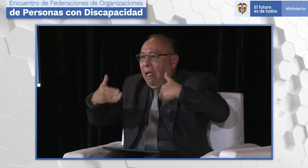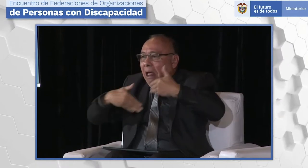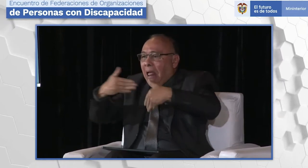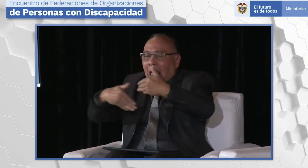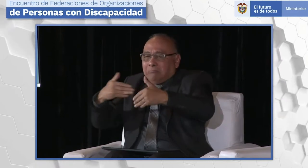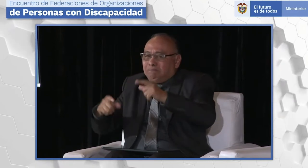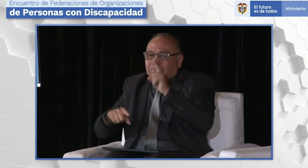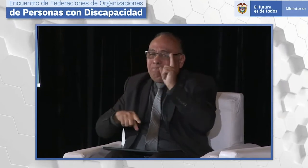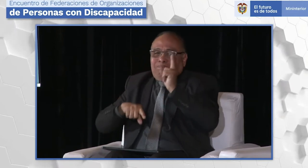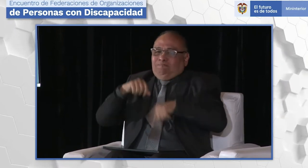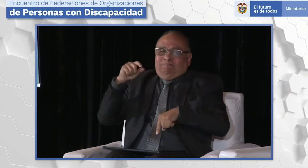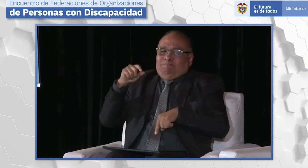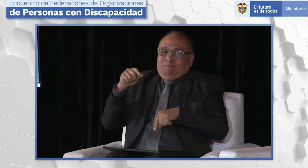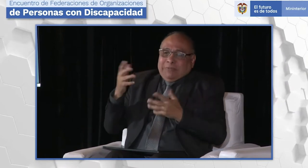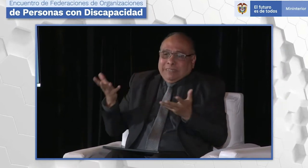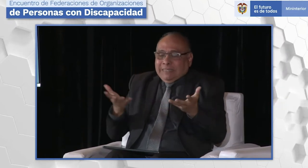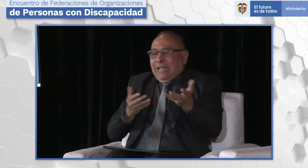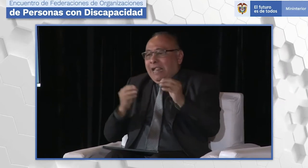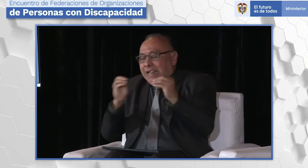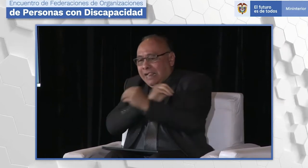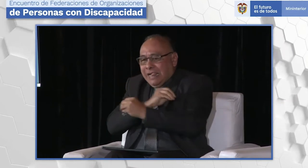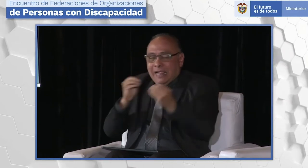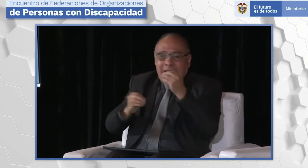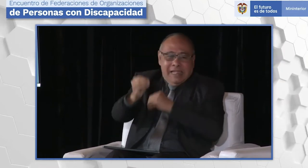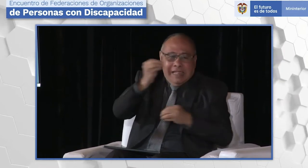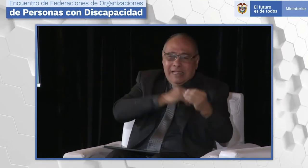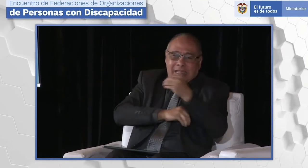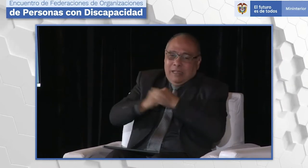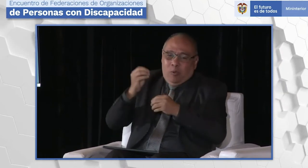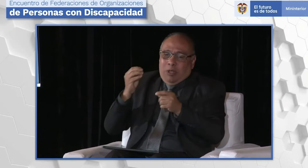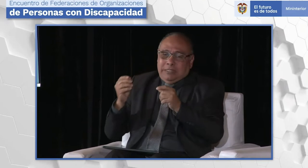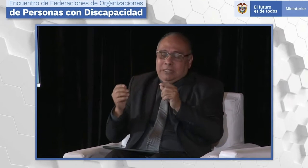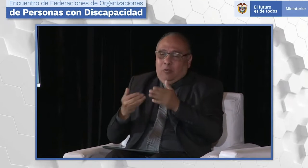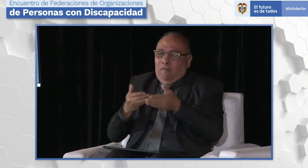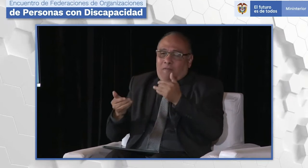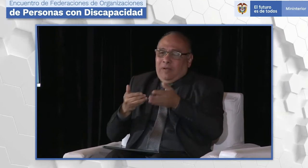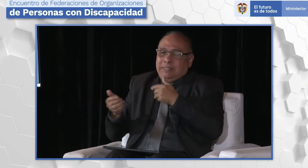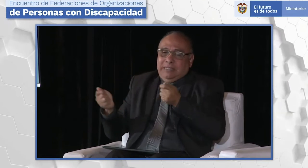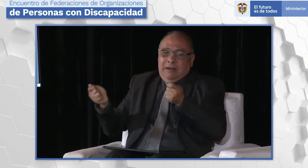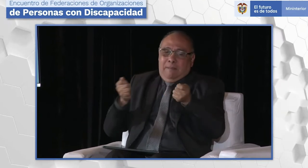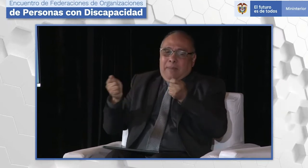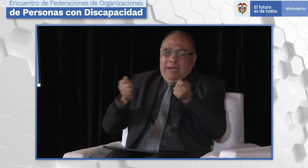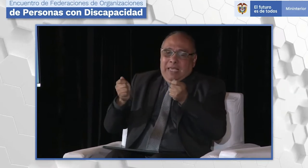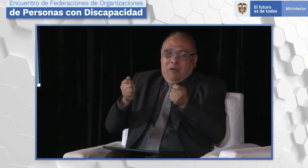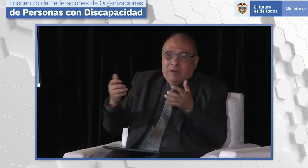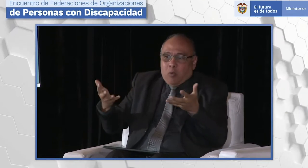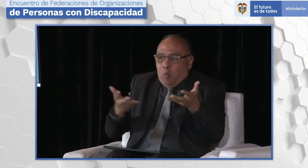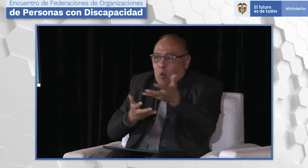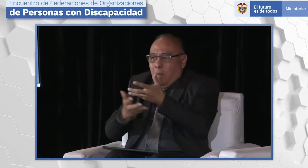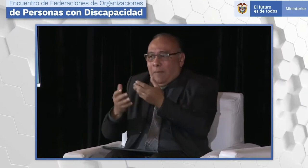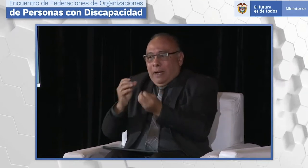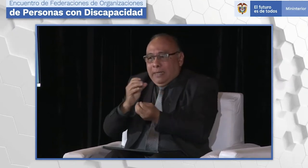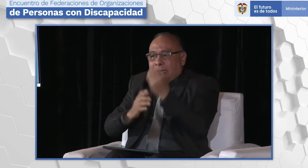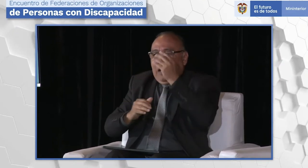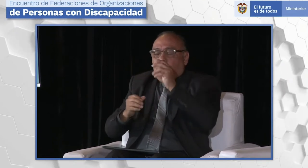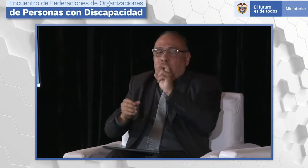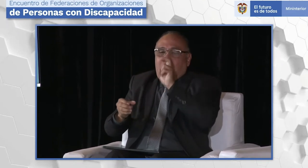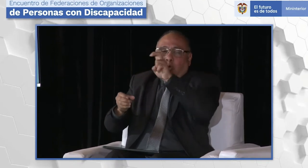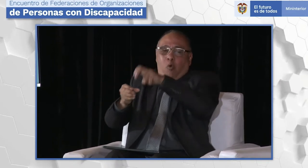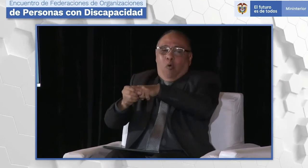asociaciones lleguemos y hagamos una confederación. Después lo analizamos y vimos que no era como lo más oportuno, lo más pertinente. El